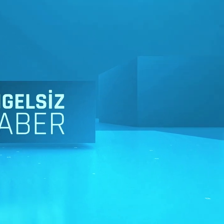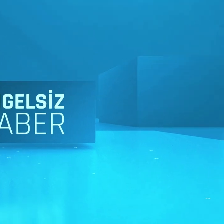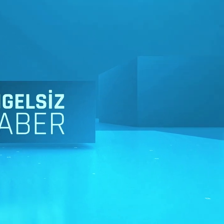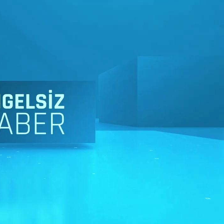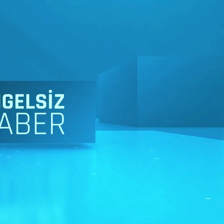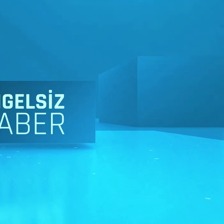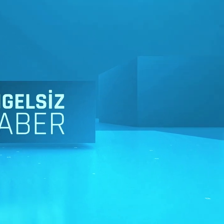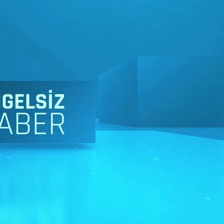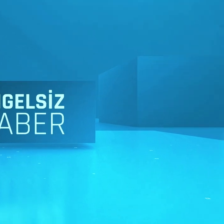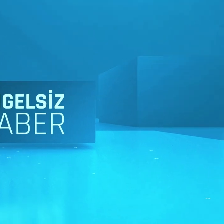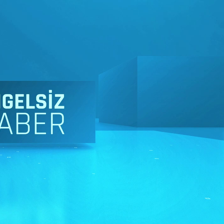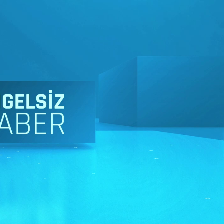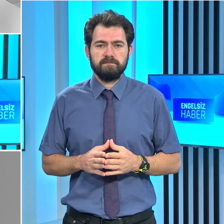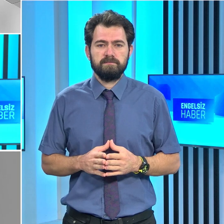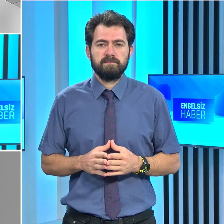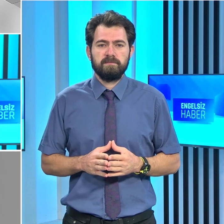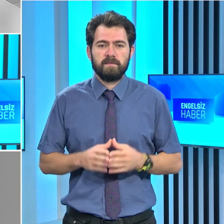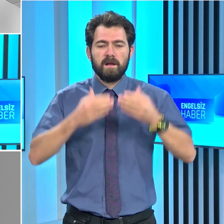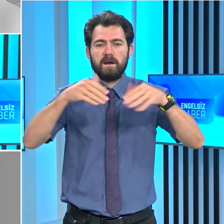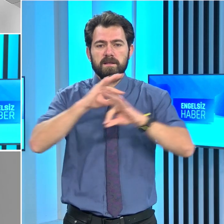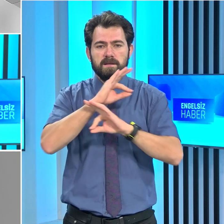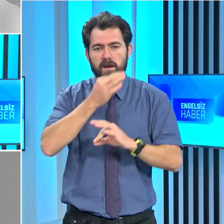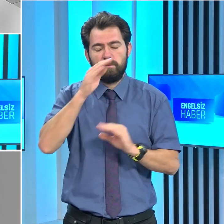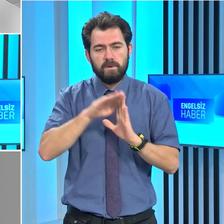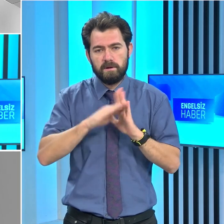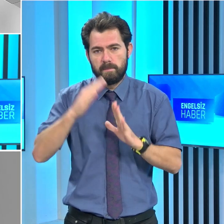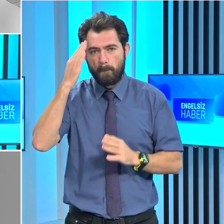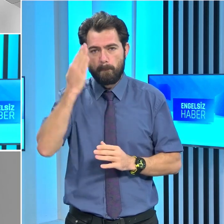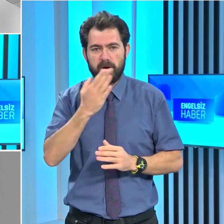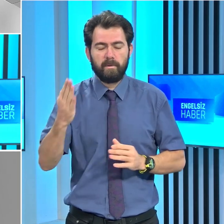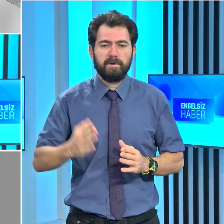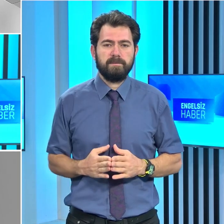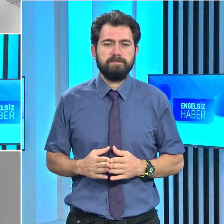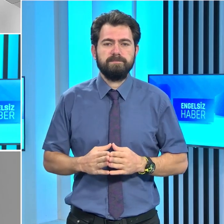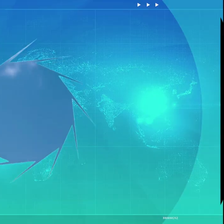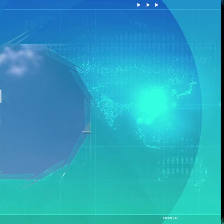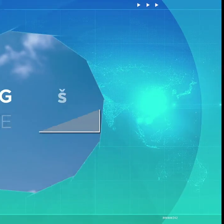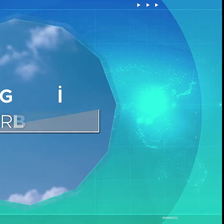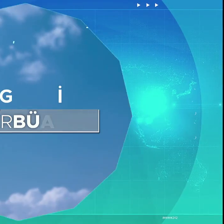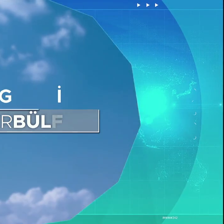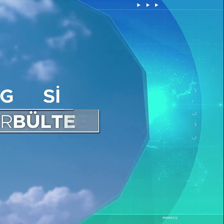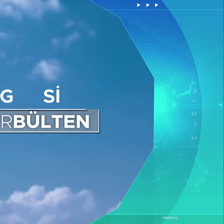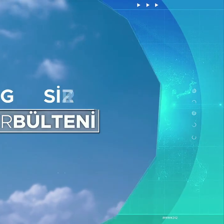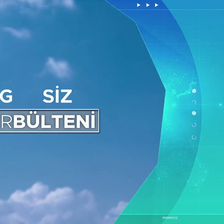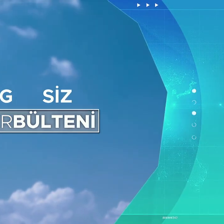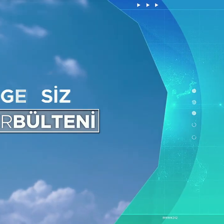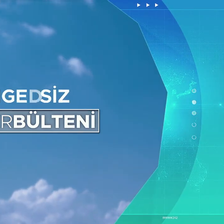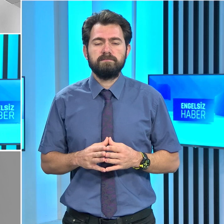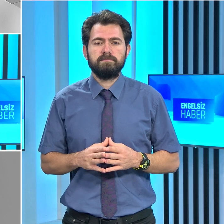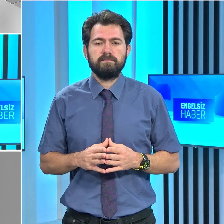Müzik Engelsiz Haber Bülteni'nden merhaba. Müzik